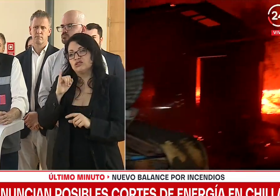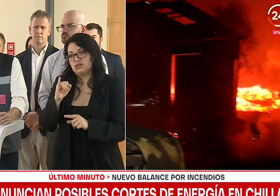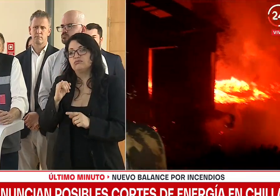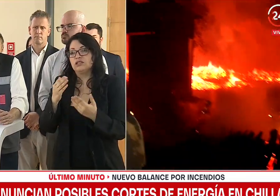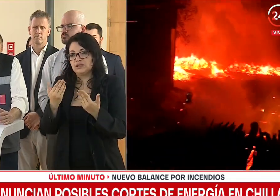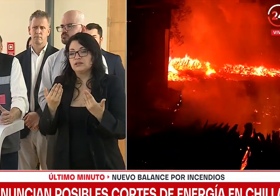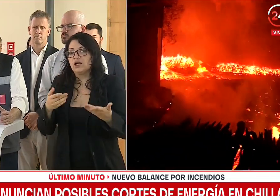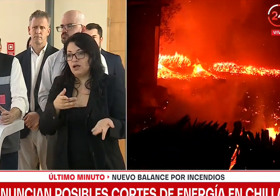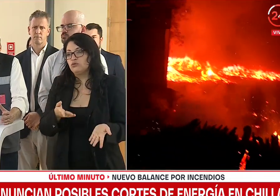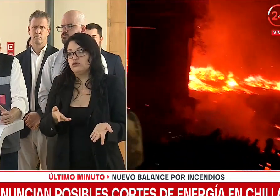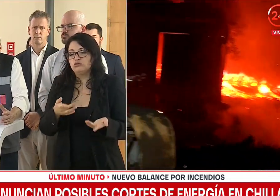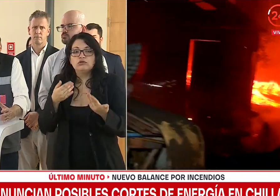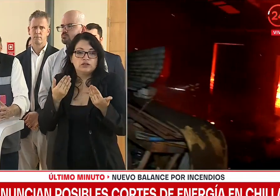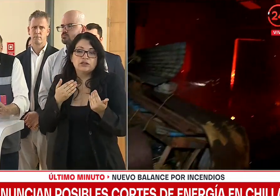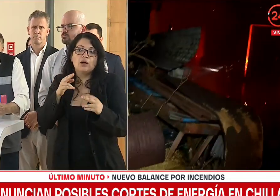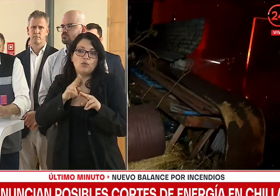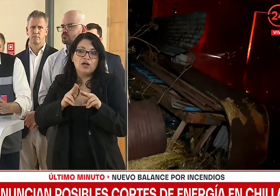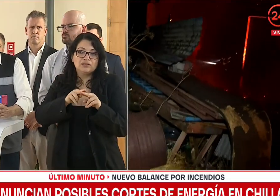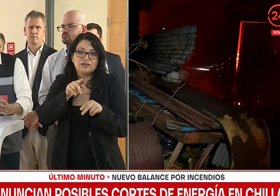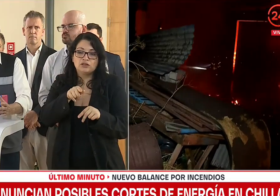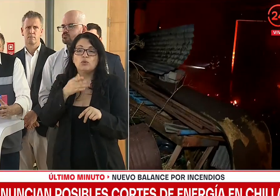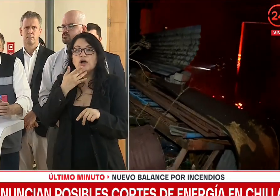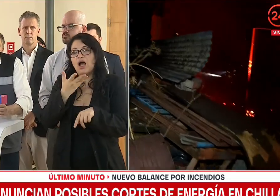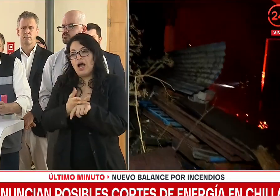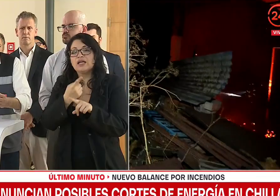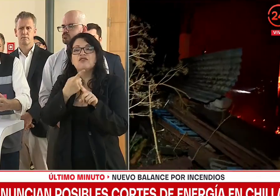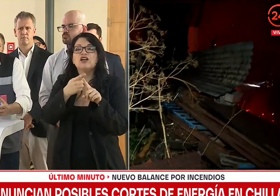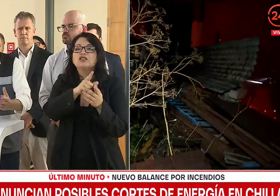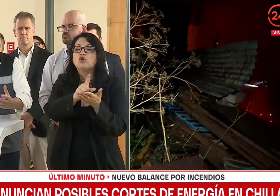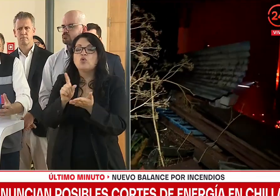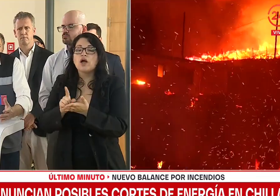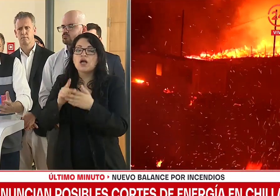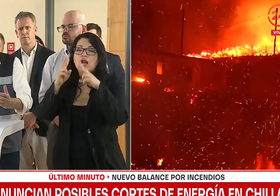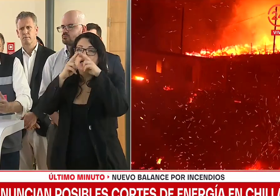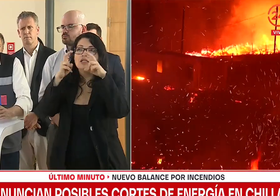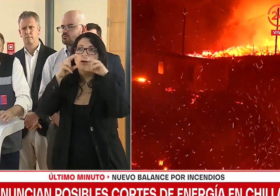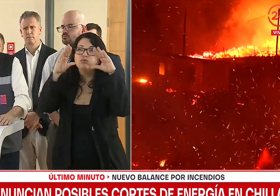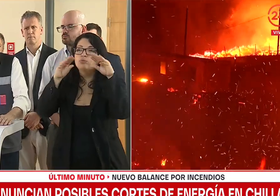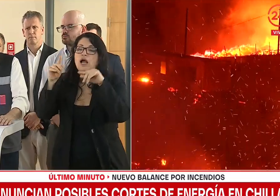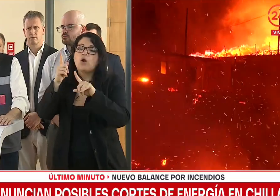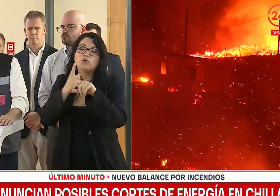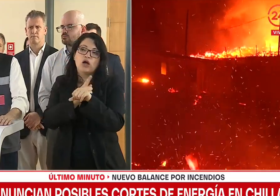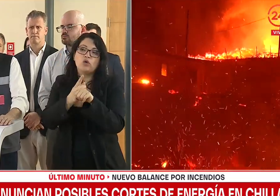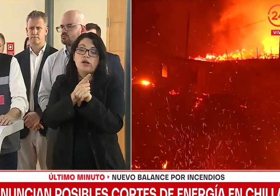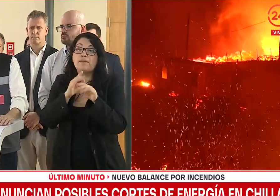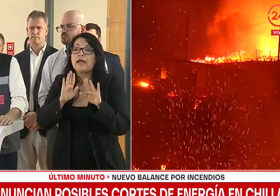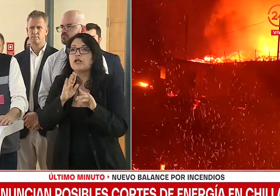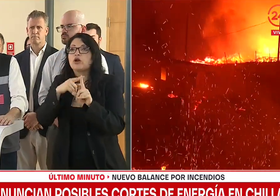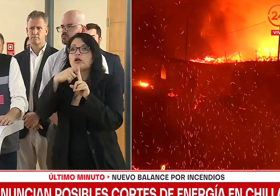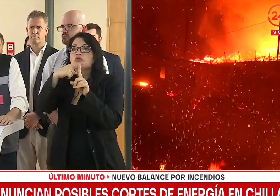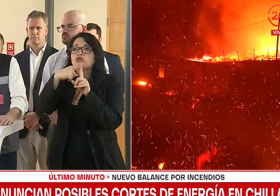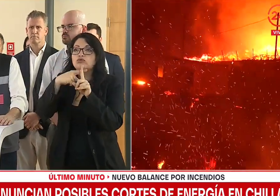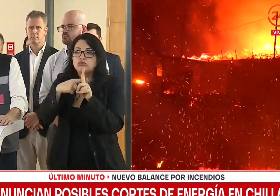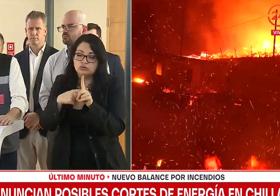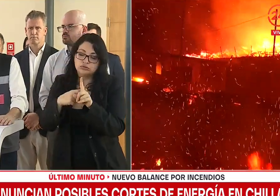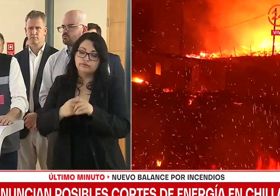necesario, que va a ser necesario que distintas localidades sean desconectadas por un par de horas mientras la temperatura amaina.